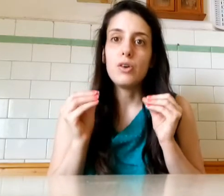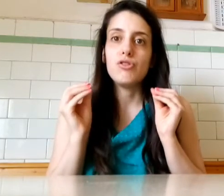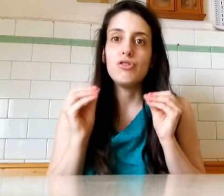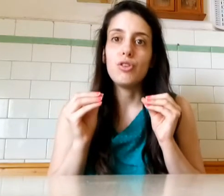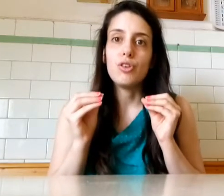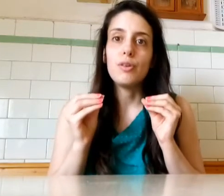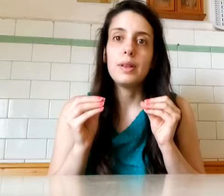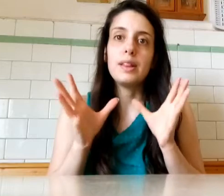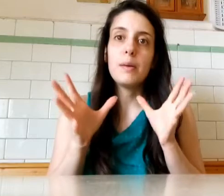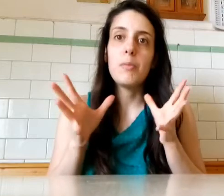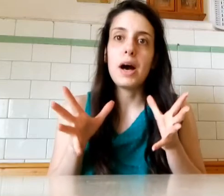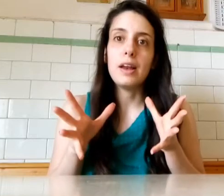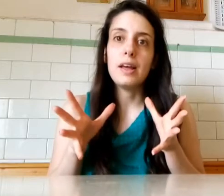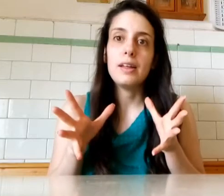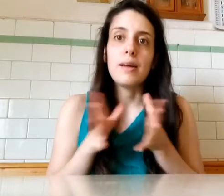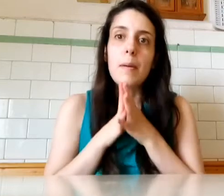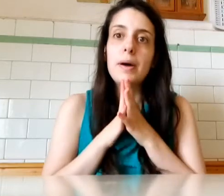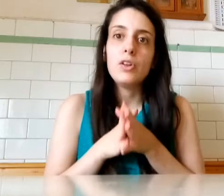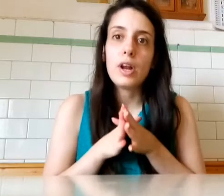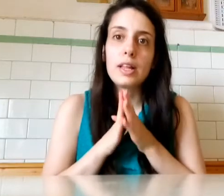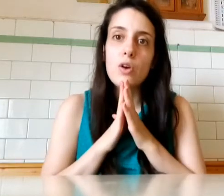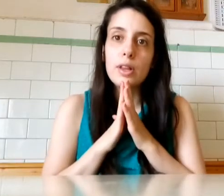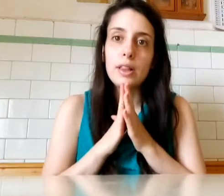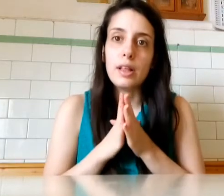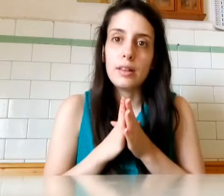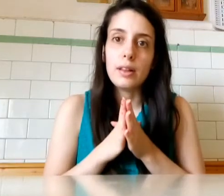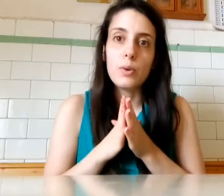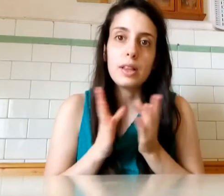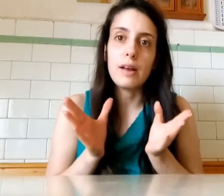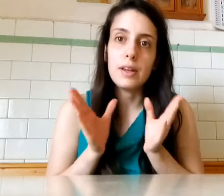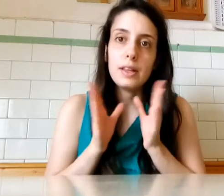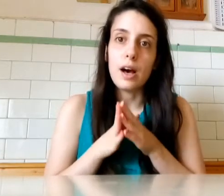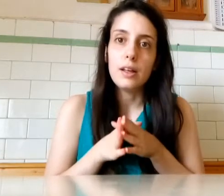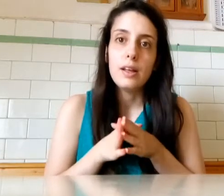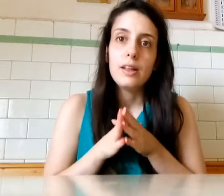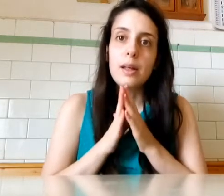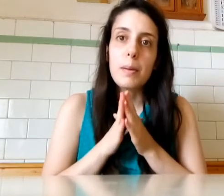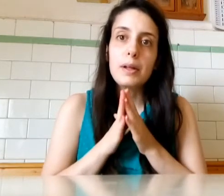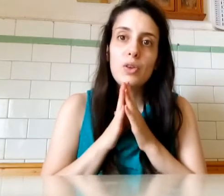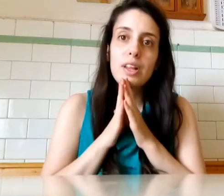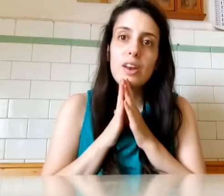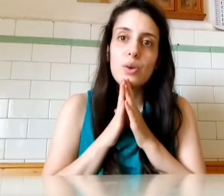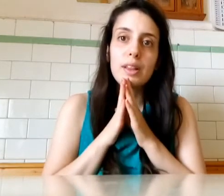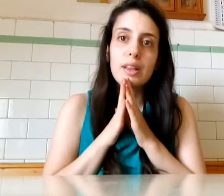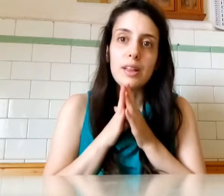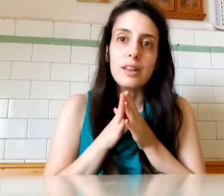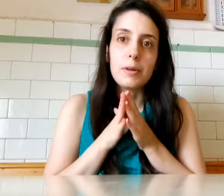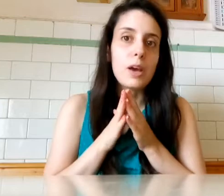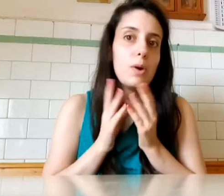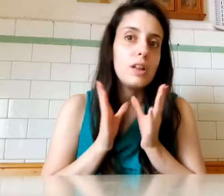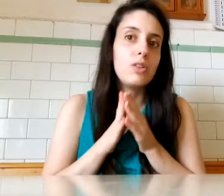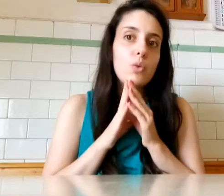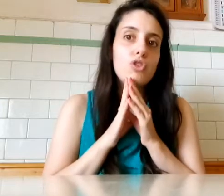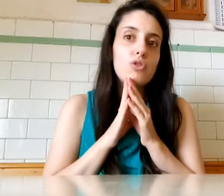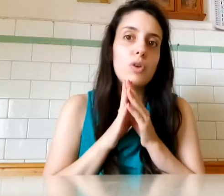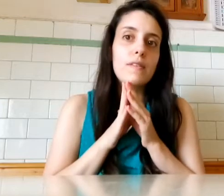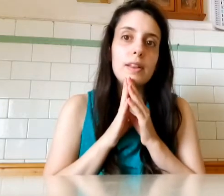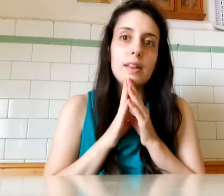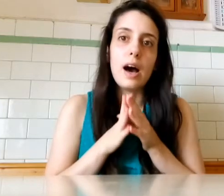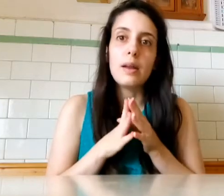Oggigiorno Se stiamo male Siamo abbandonati A noi stessi Questa è la verità Siamo abbandonati A noi stessi Perché qua Nessuno ci vuole visitare